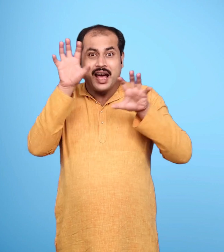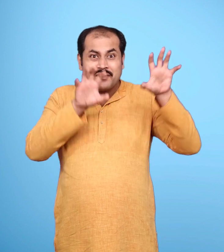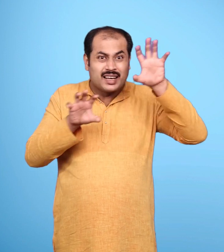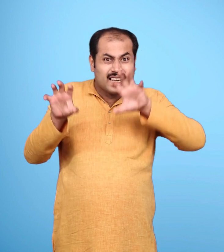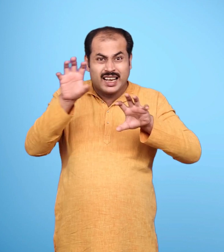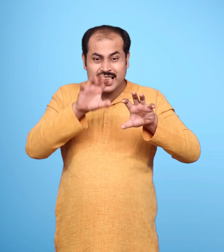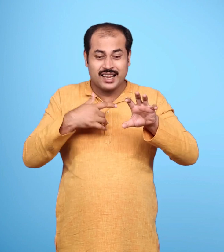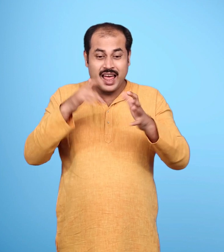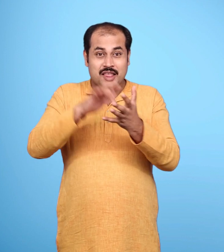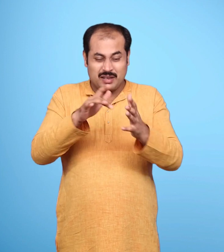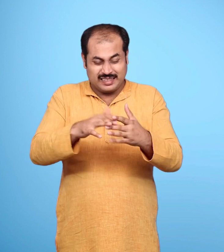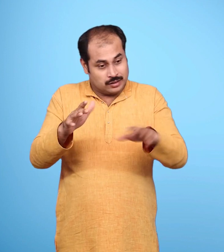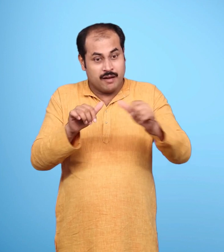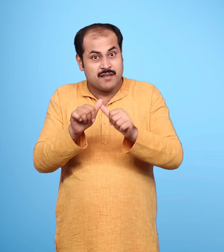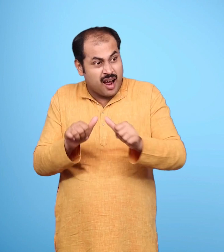मुझे कुटिया से दूर ले जाने के लिए